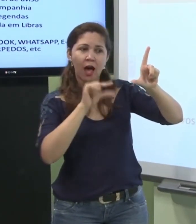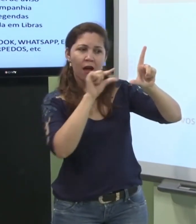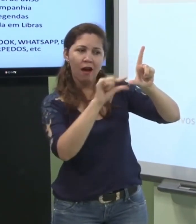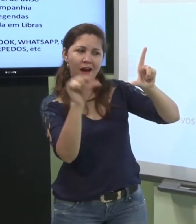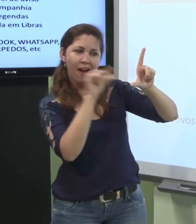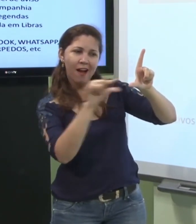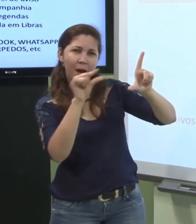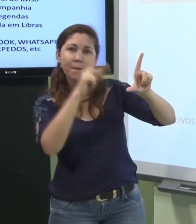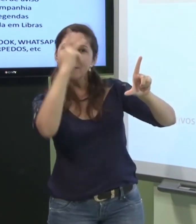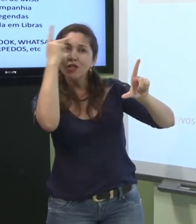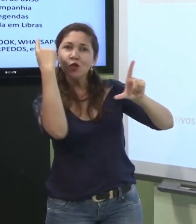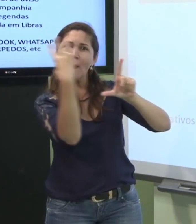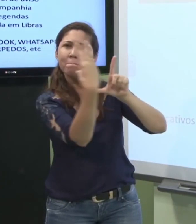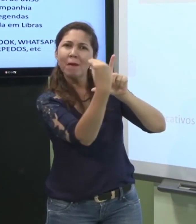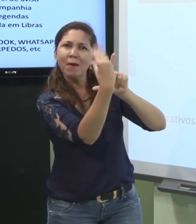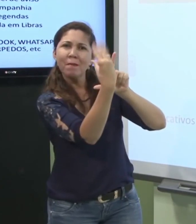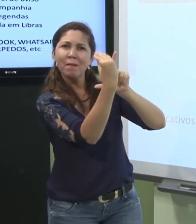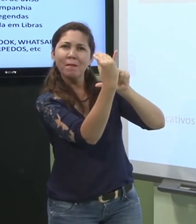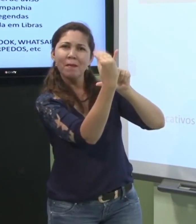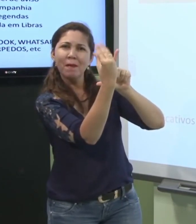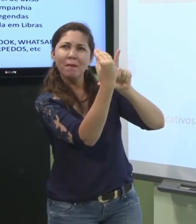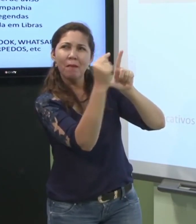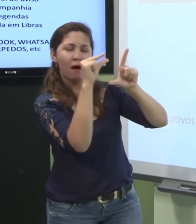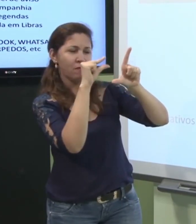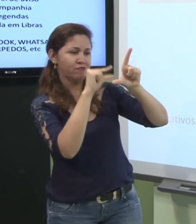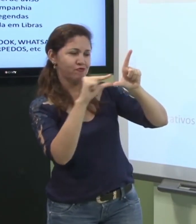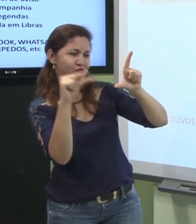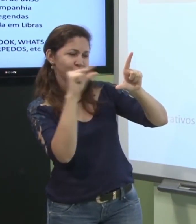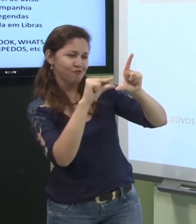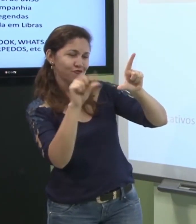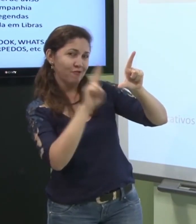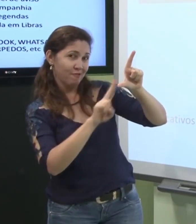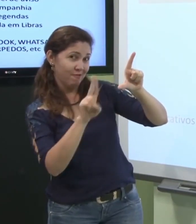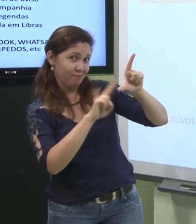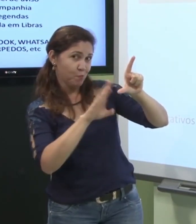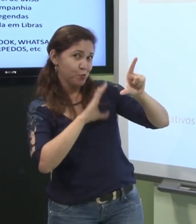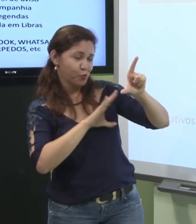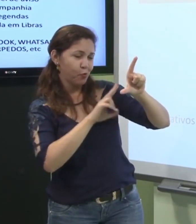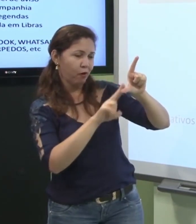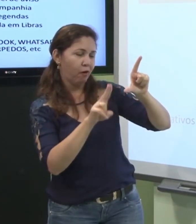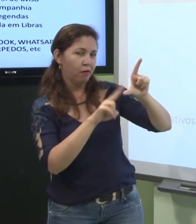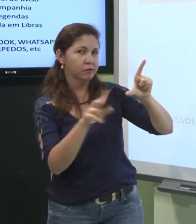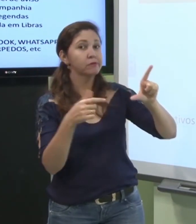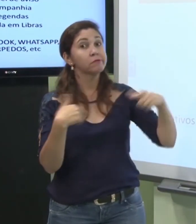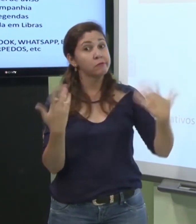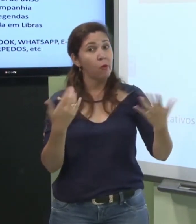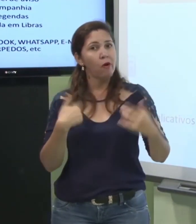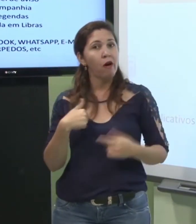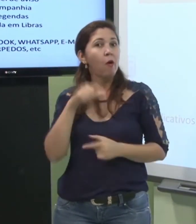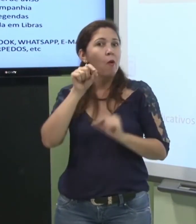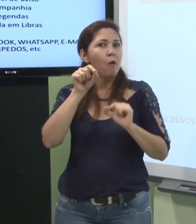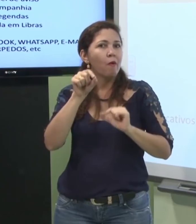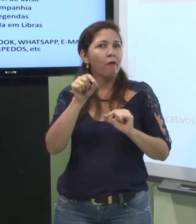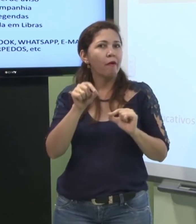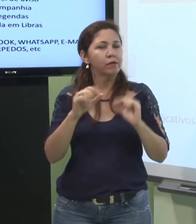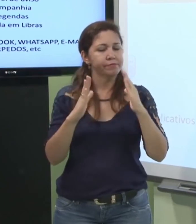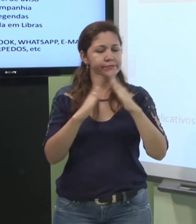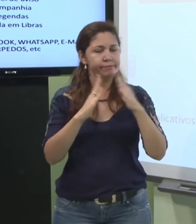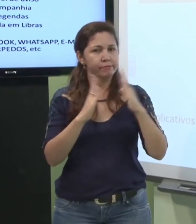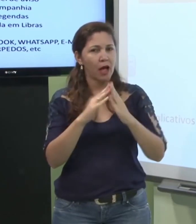está lá no jornal, aí a pessoa, eu estou lá lendo a legenda em português. Aí eu estou lá lendo a legenda.